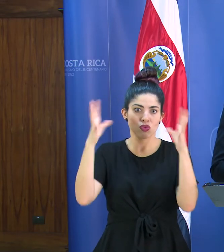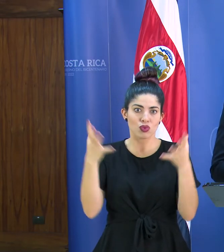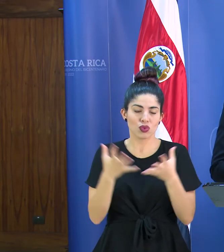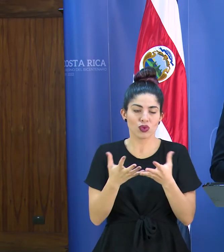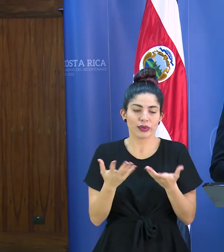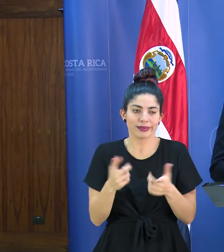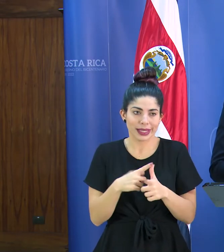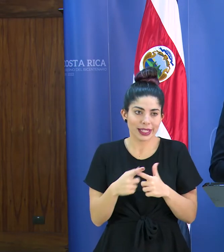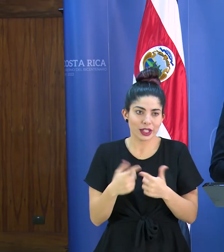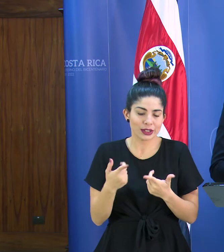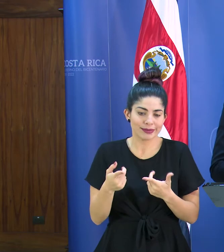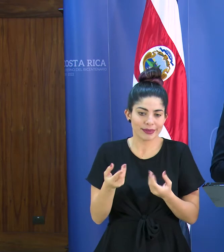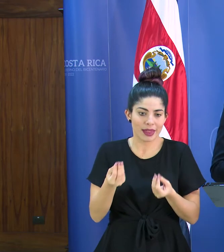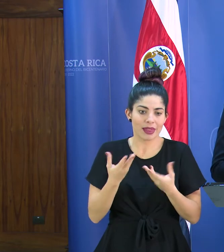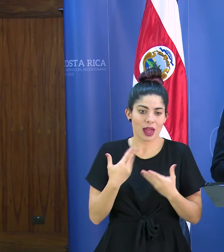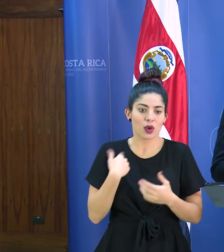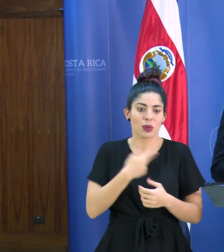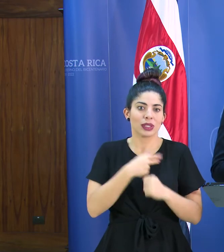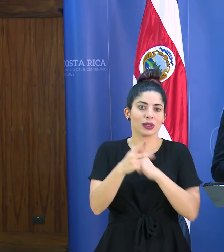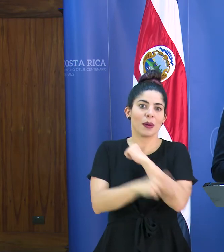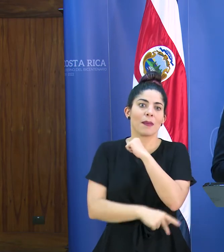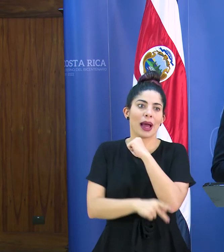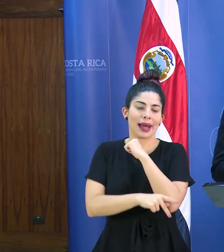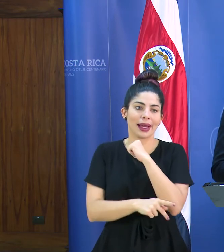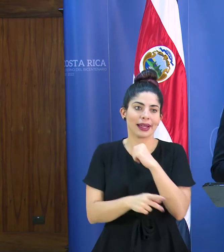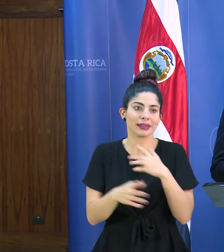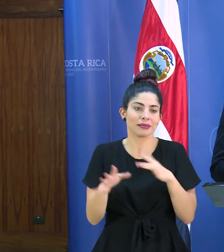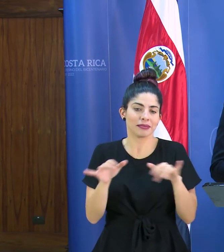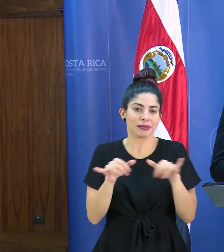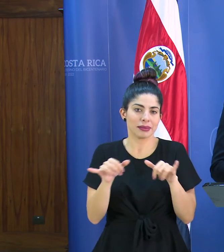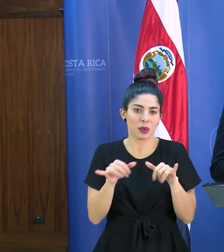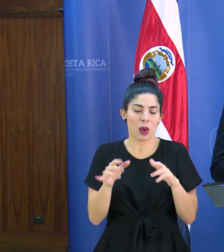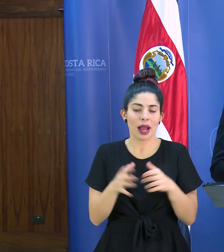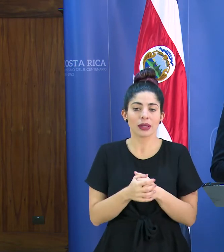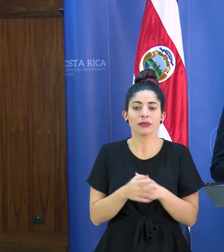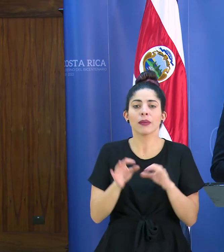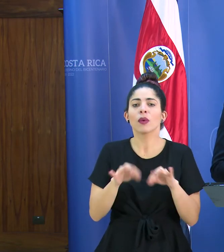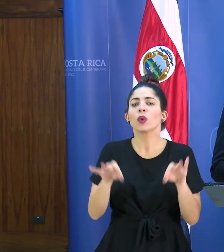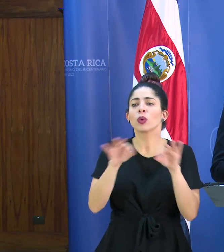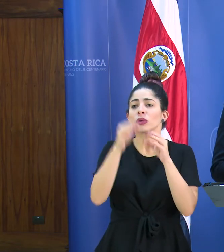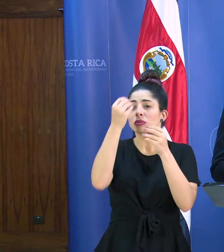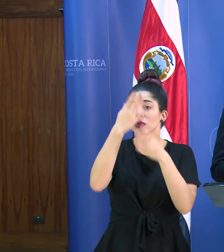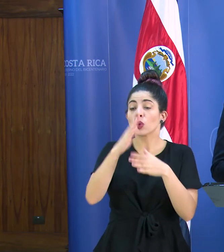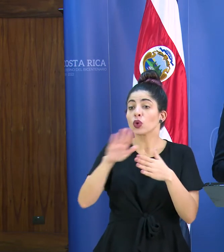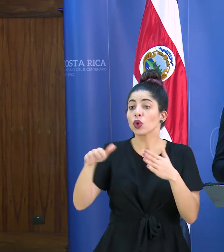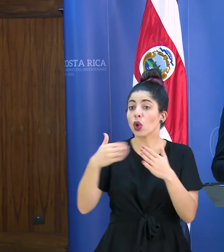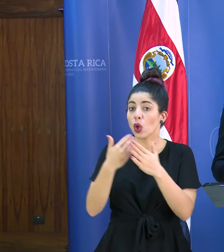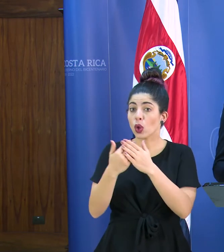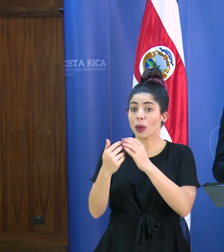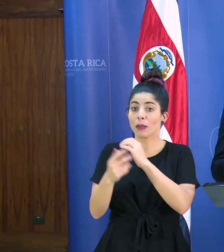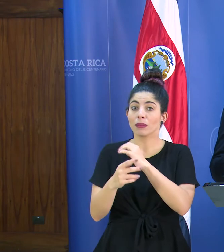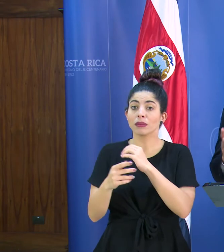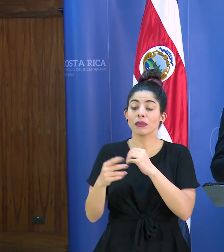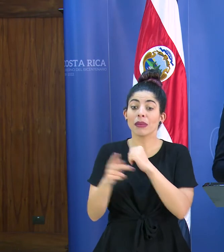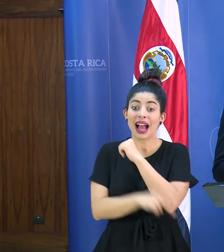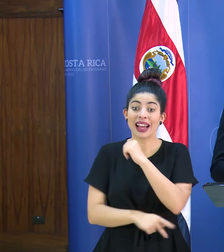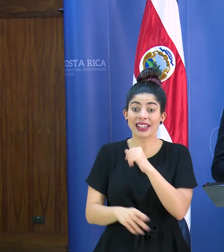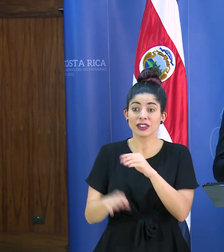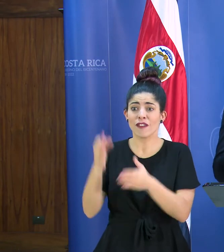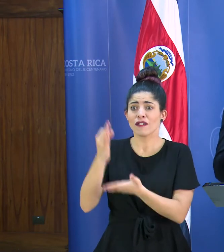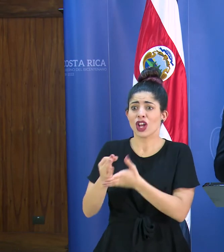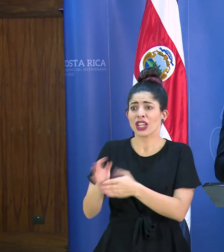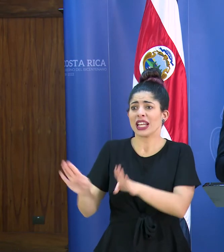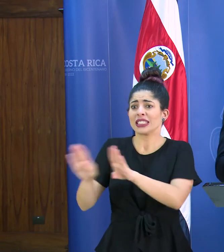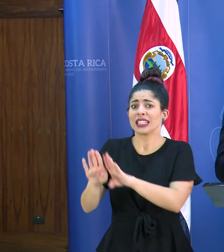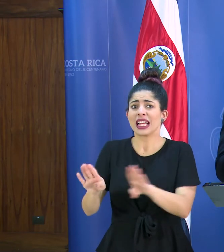obviamente esto hace que también nuestro país se comporte de manera similar es importante indicar todos los países o sea que eventualmente han cerrado fronteras